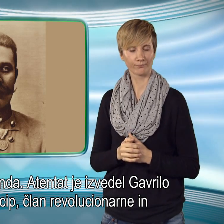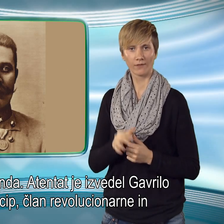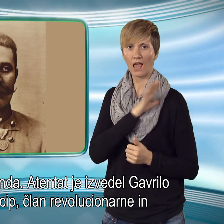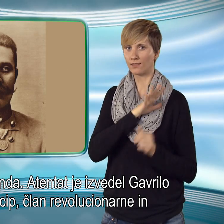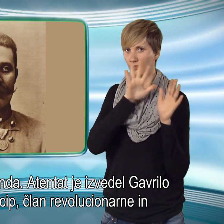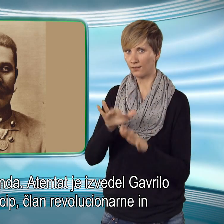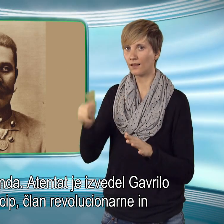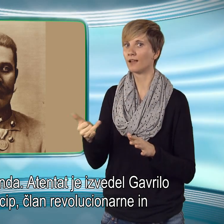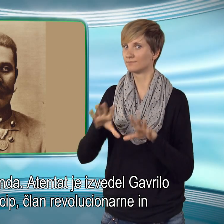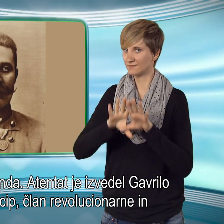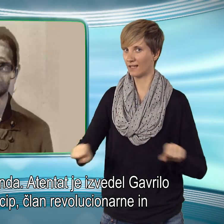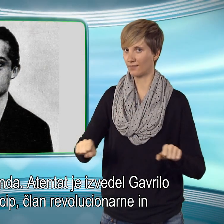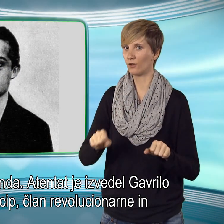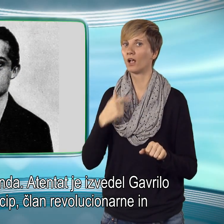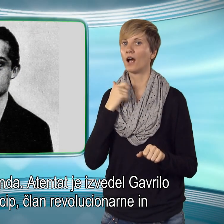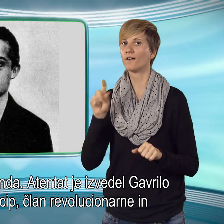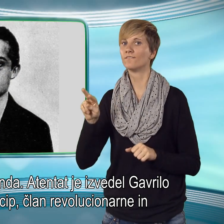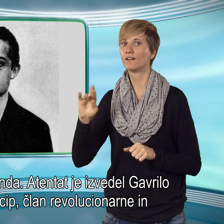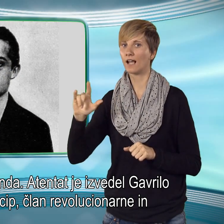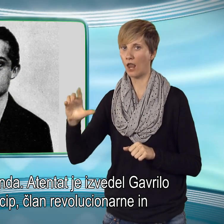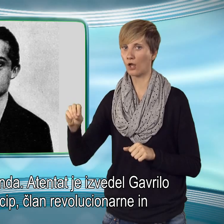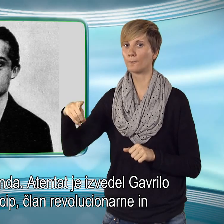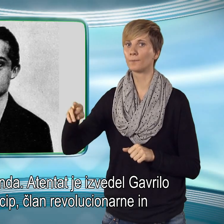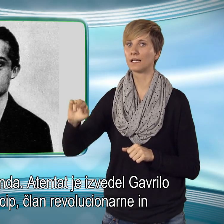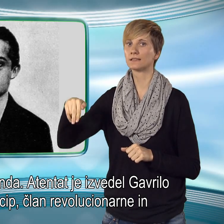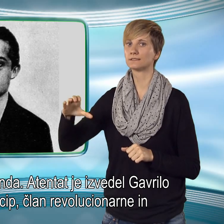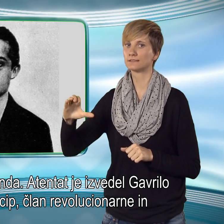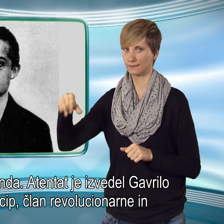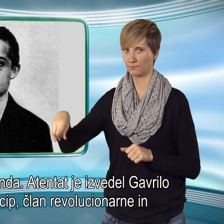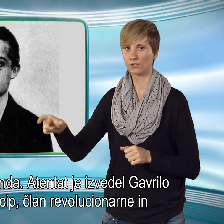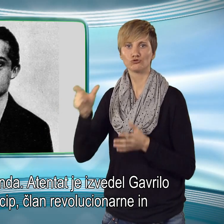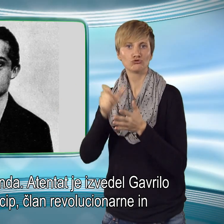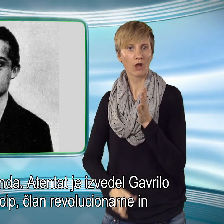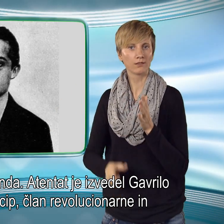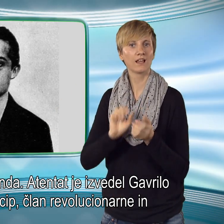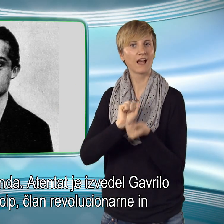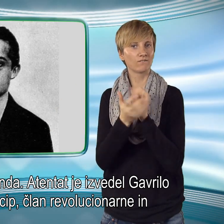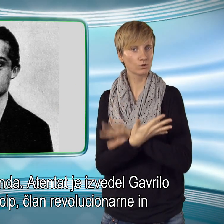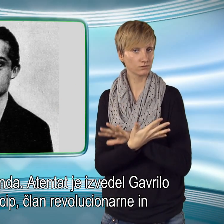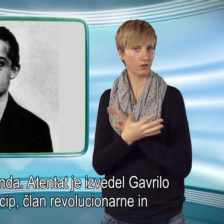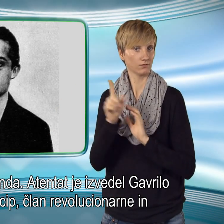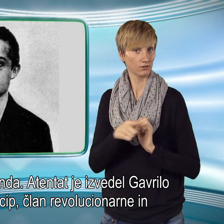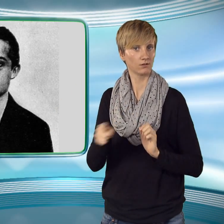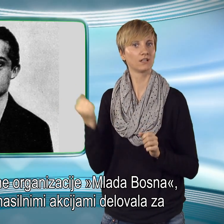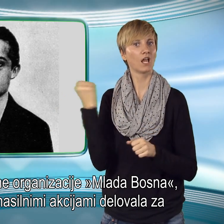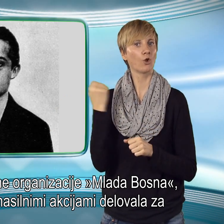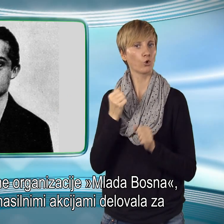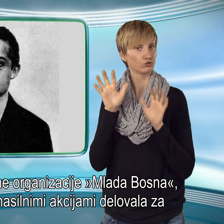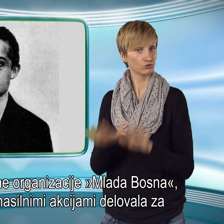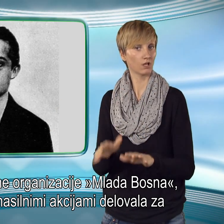Atentat je izvedel Gavrilo Princip član revolucionarne in teroristične organizacije Mlada Bosna, ki je